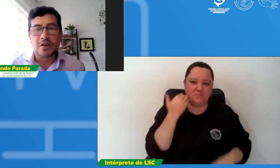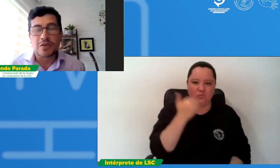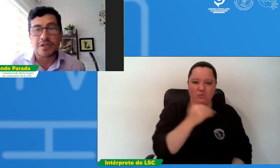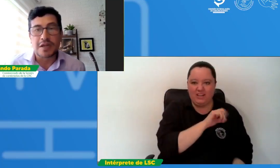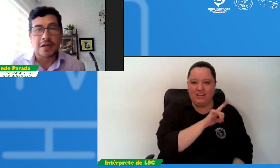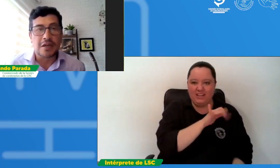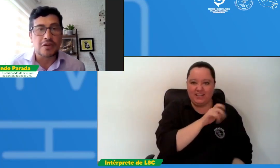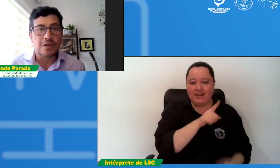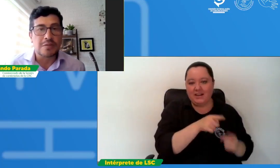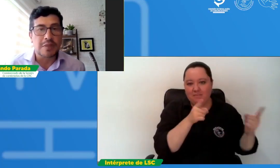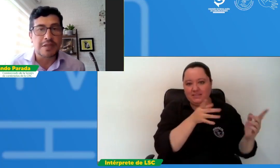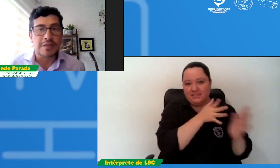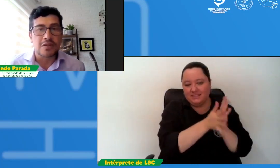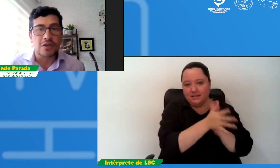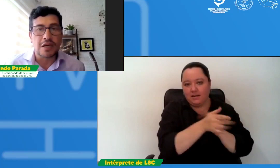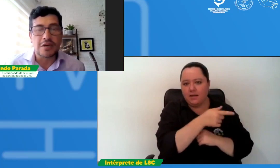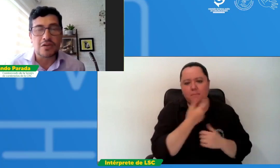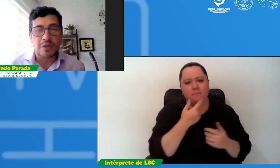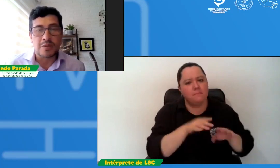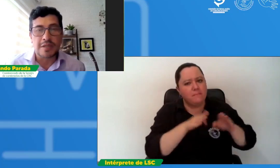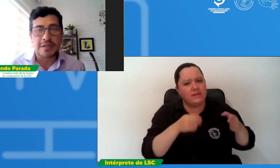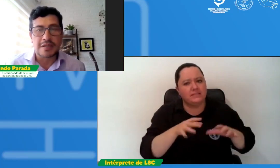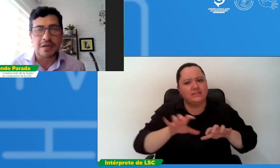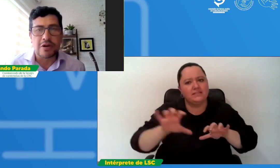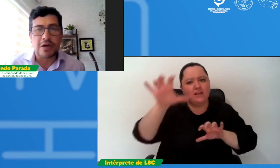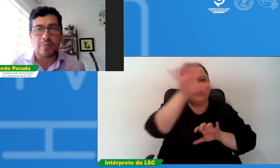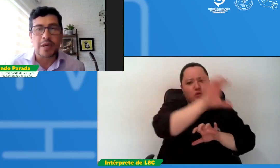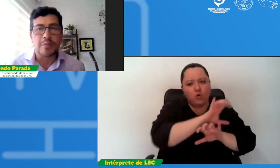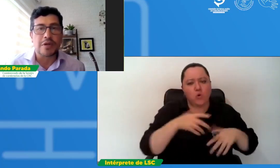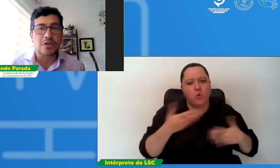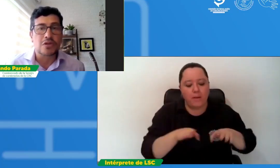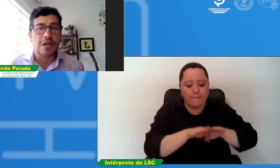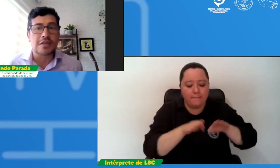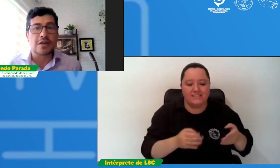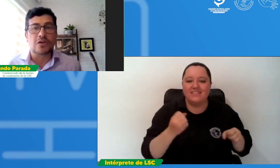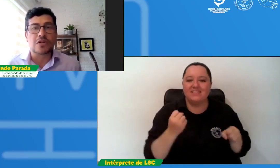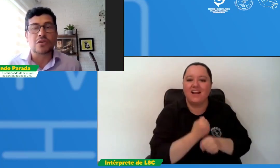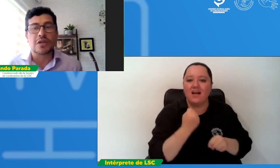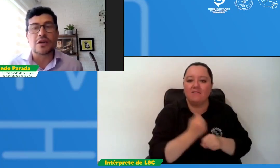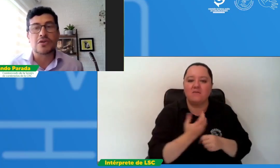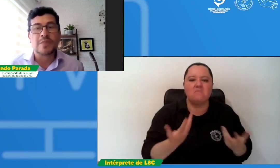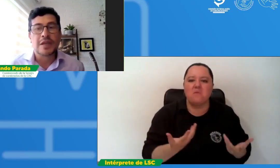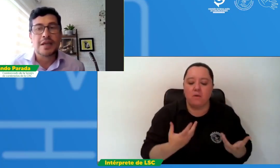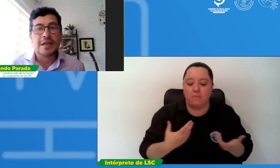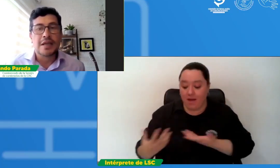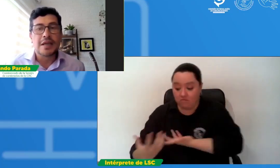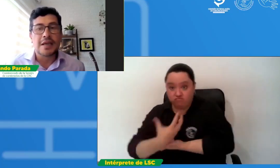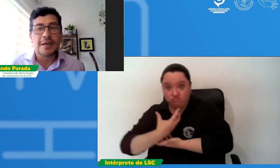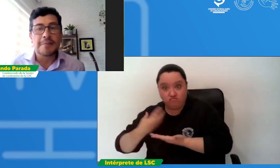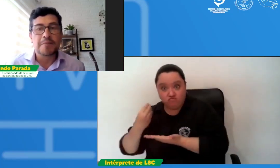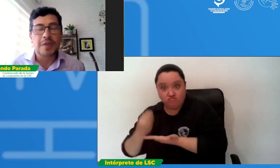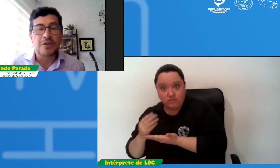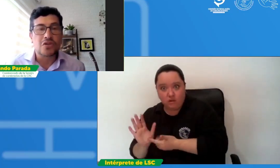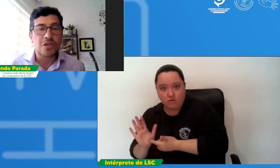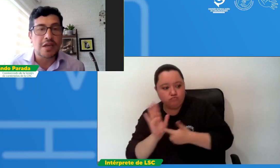cómo se están creando esas mesas sectoriales, con las mesas de trabajo para poder socializar los resultados. Esto sigue